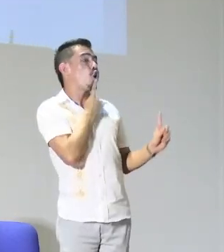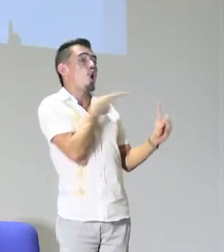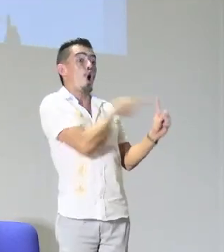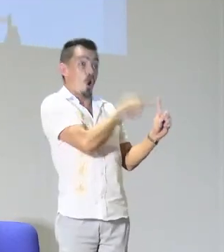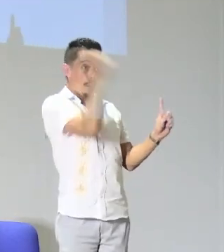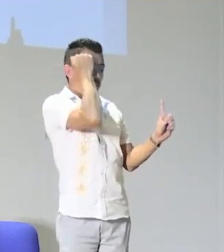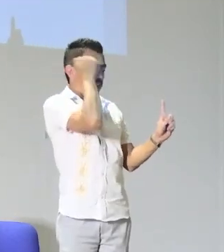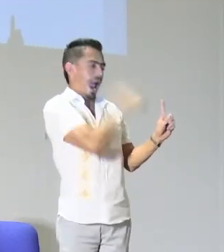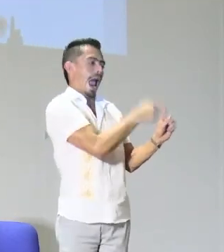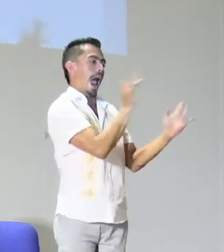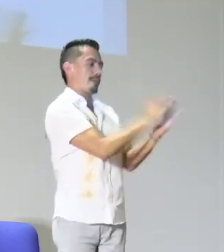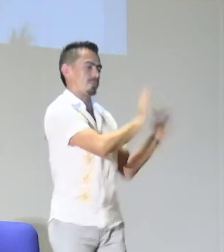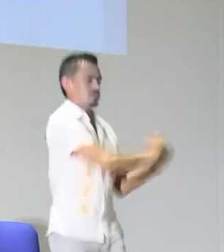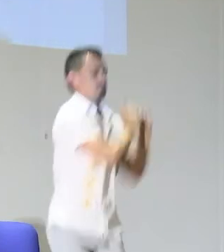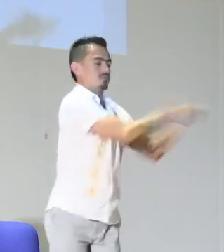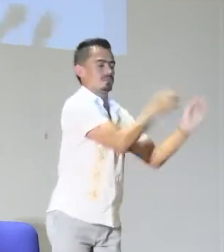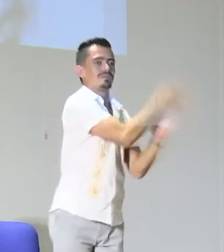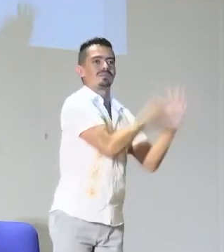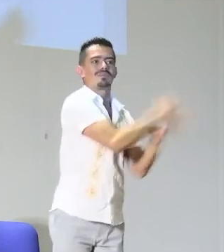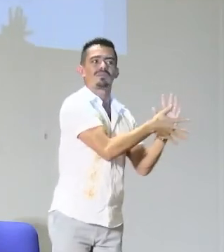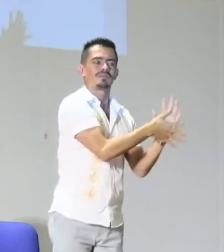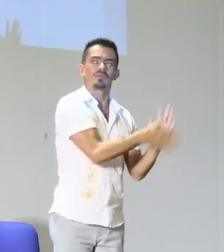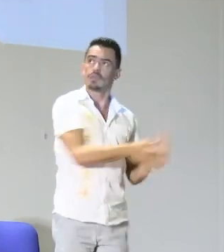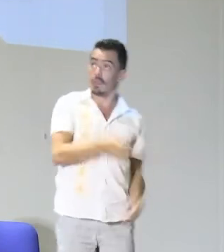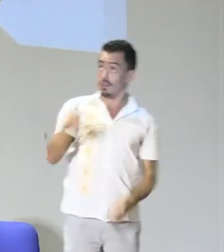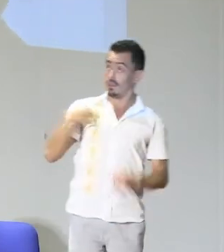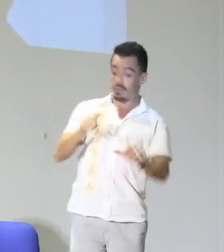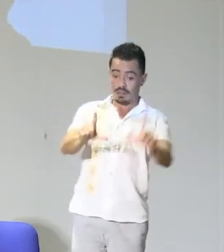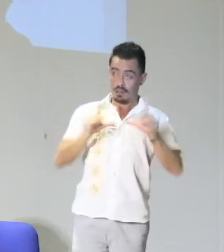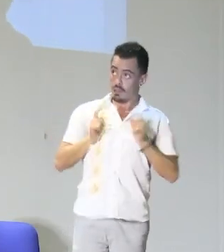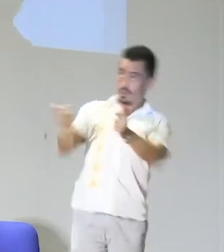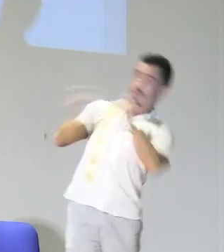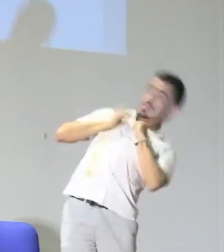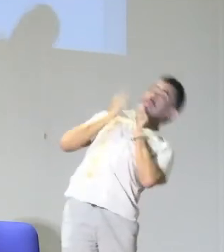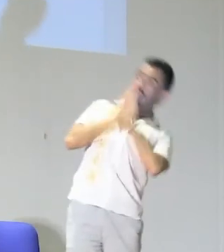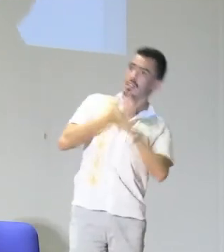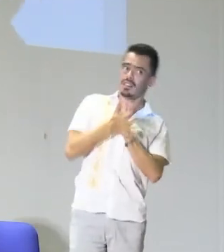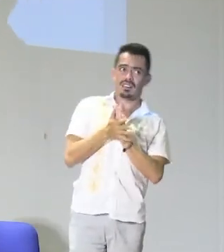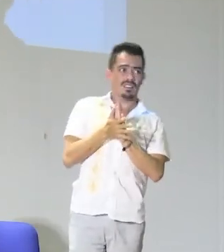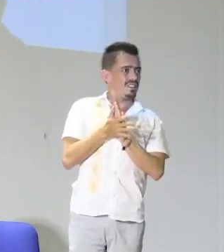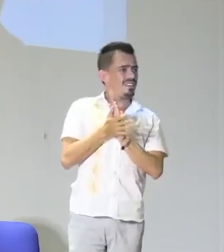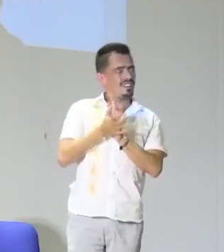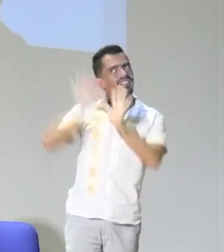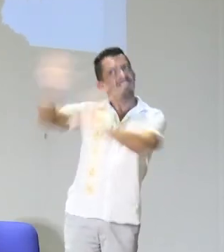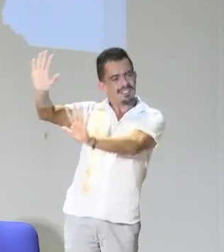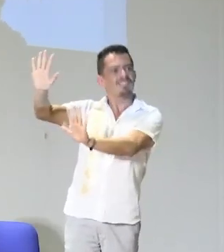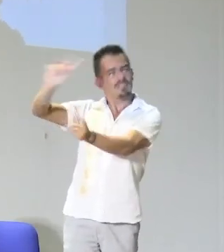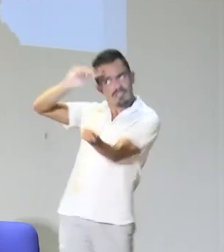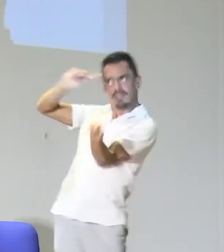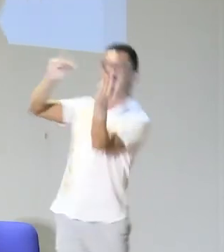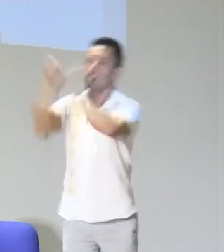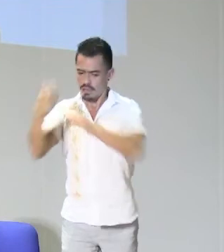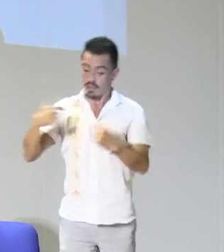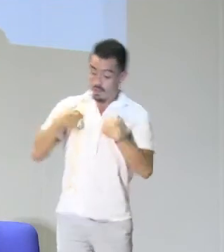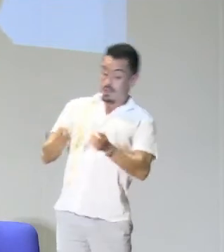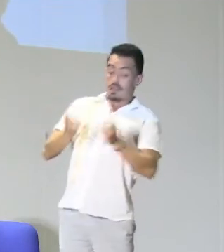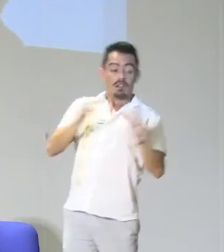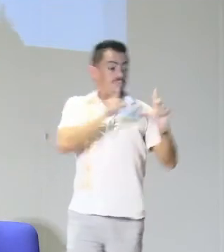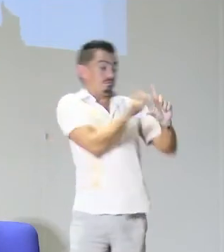Además, también es importante que esos pensamientos o estereotipos que tienen al docente sordo sean